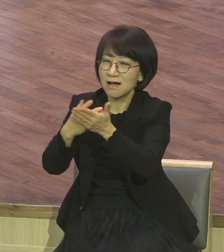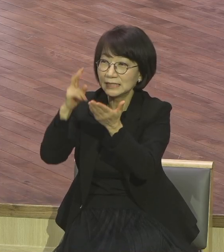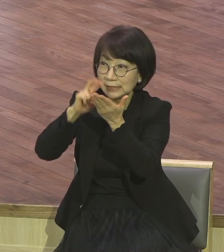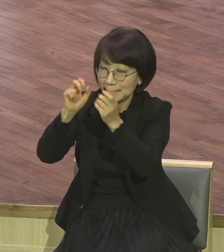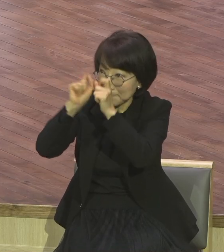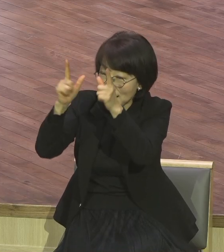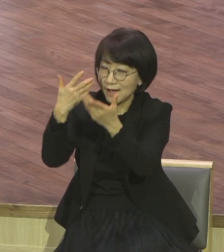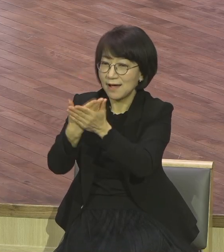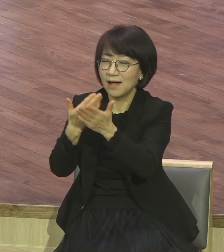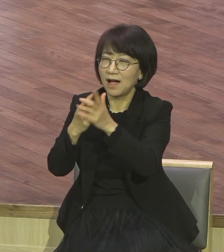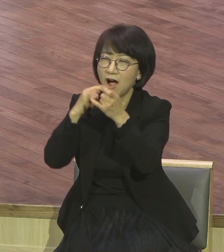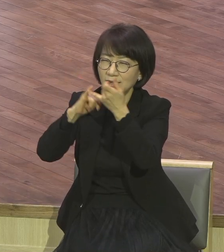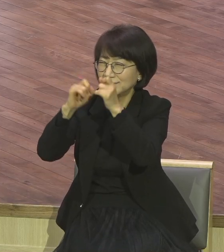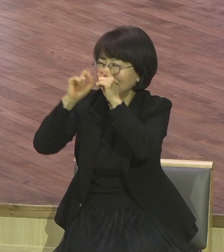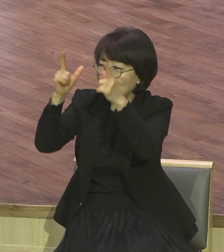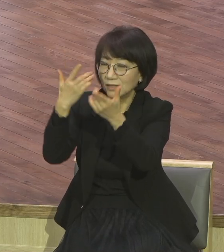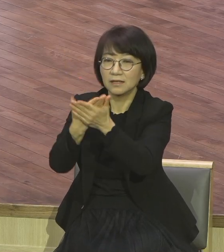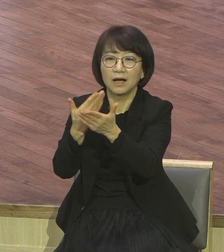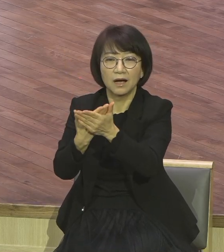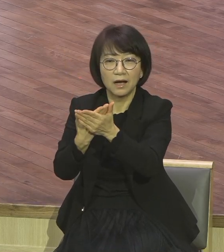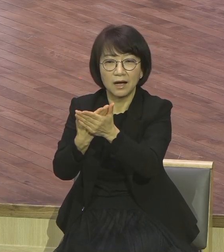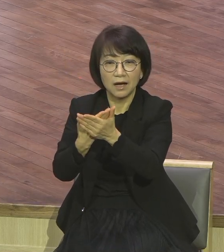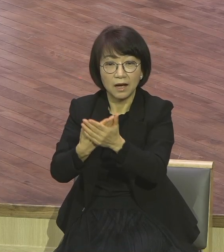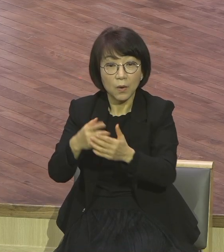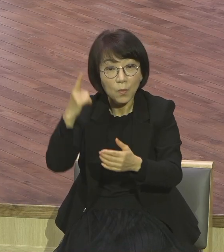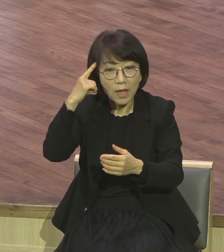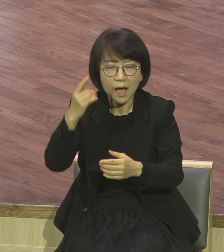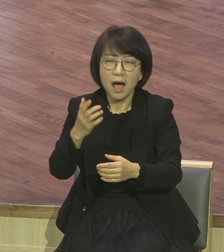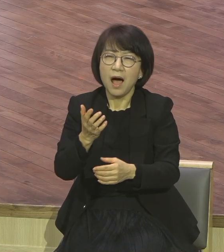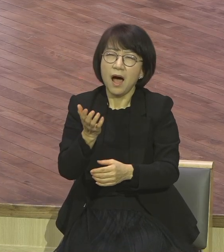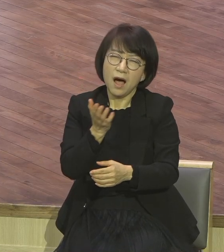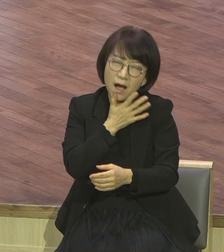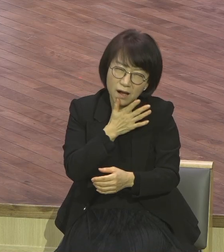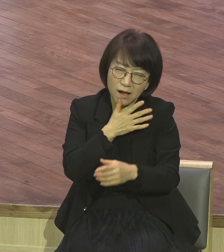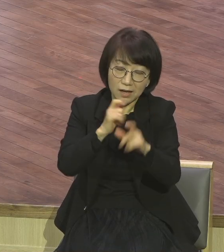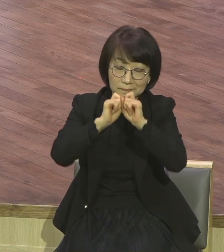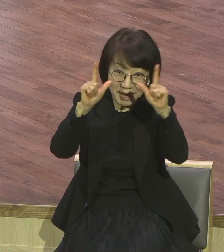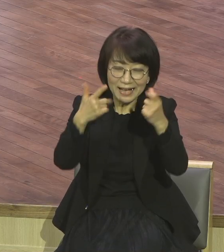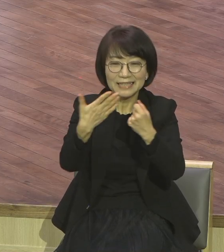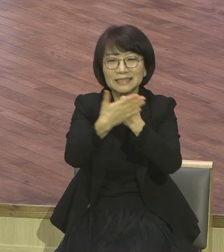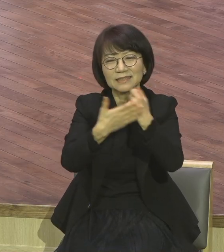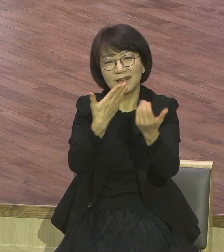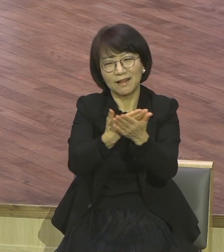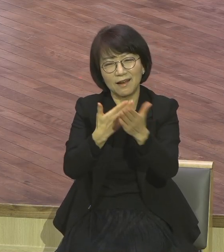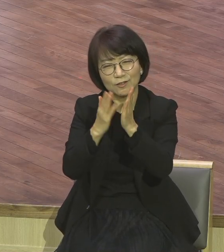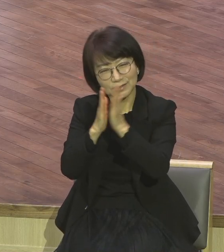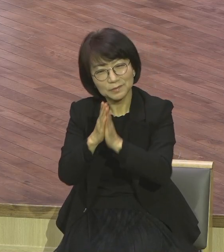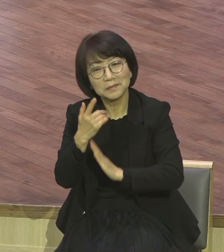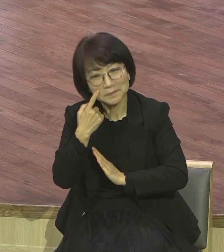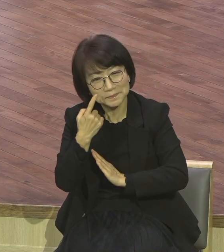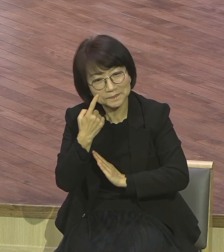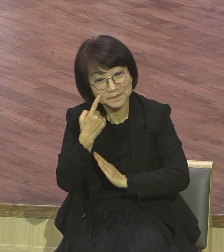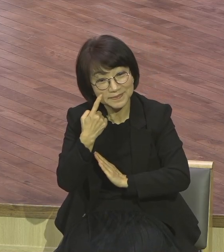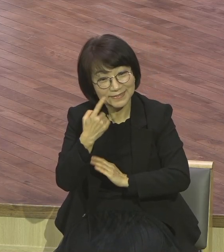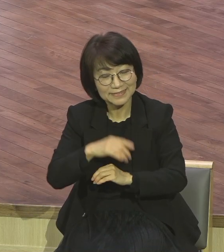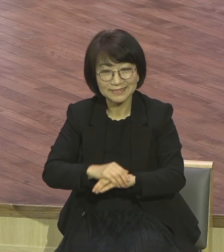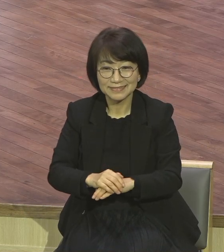은약을 깨닫게 해주세요. 깨닫는 은혜를 달라 기도하세요. 예수 그리스도의 관점에서,